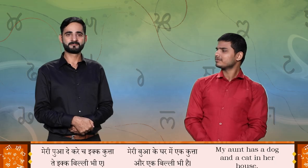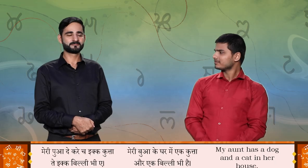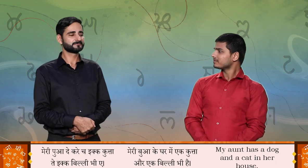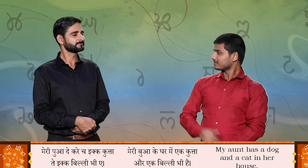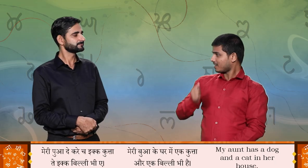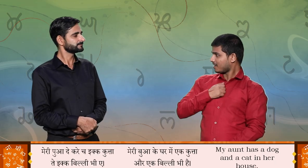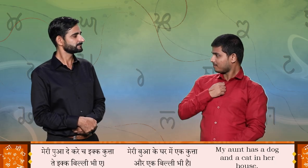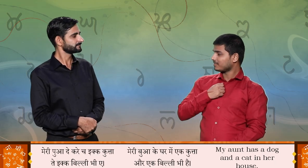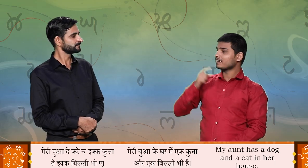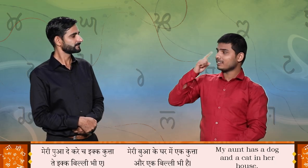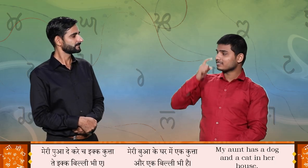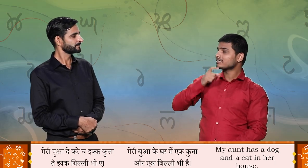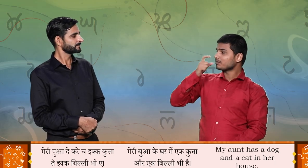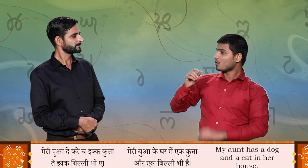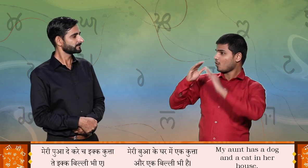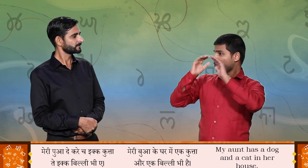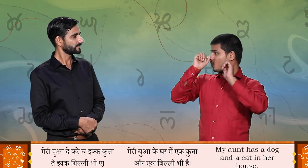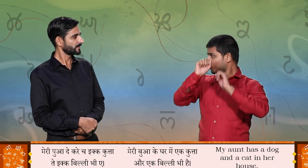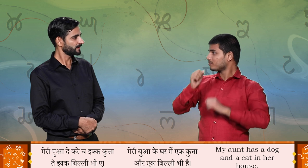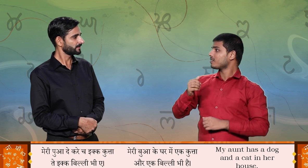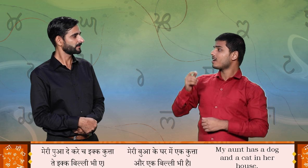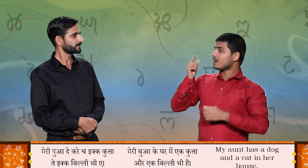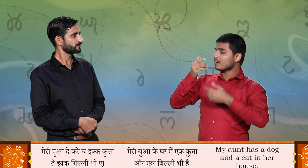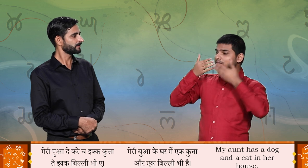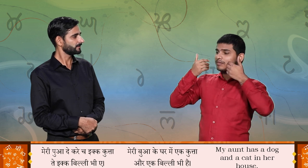मेरी बुवा दे करेच एक कुत्ता ते एक बिल्ली भी है